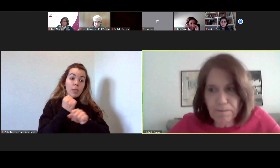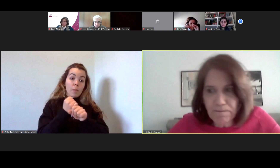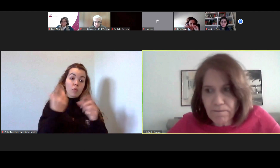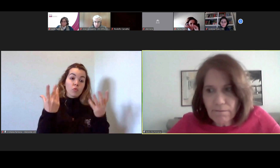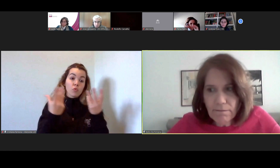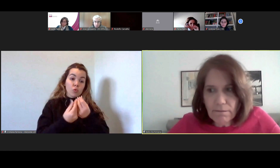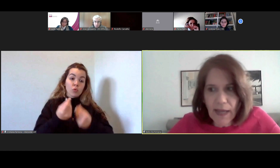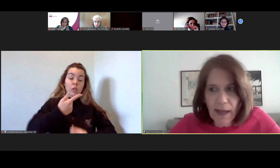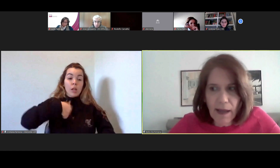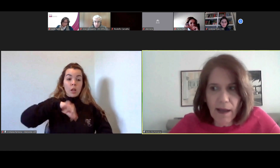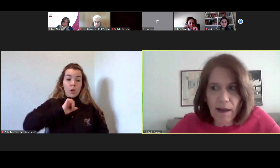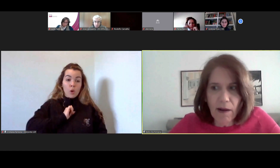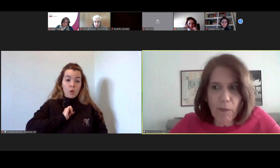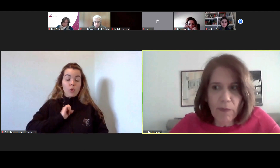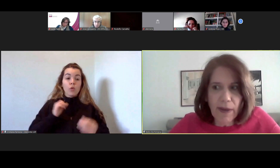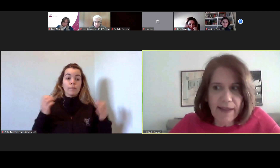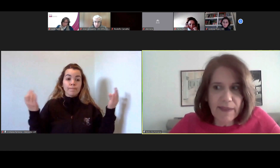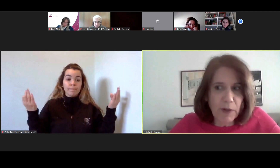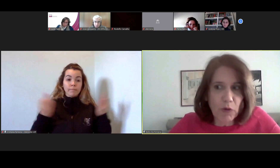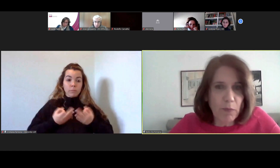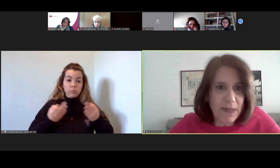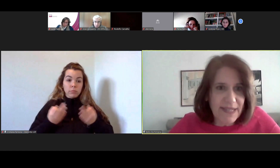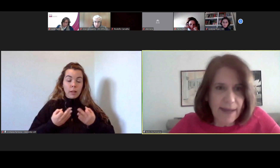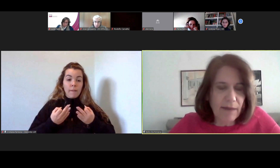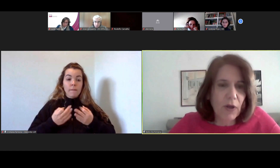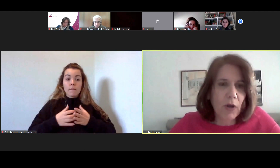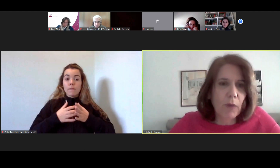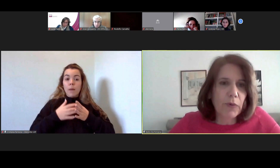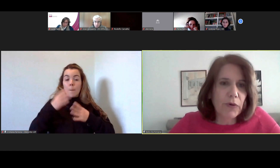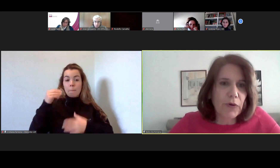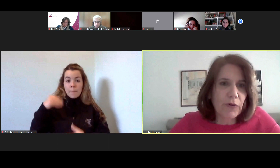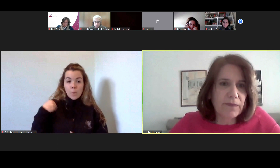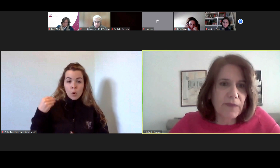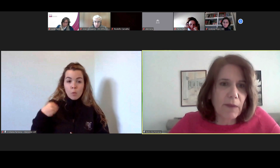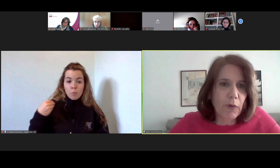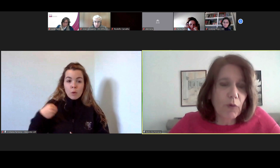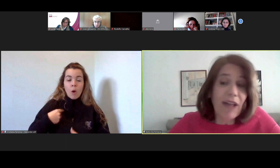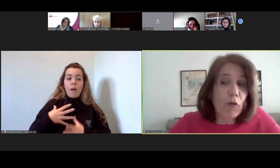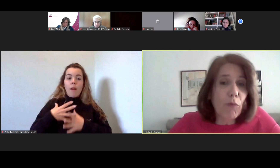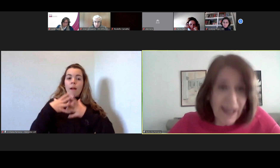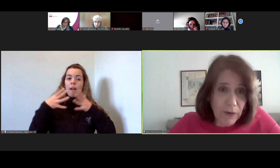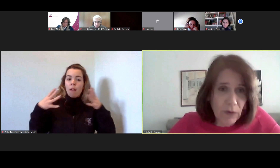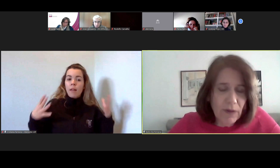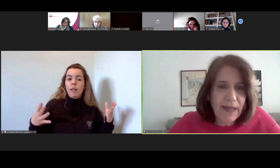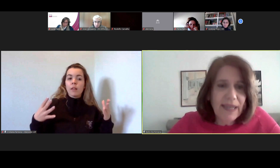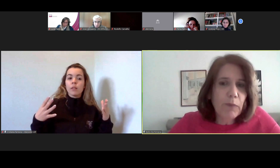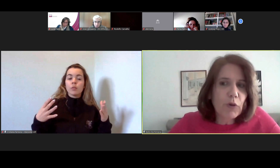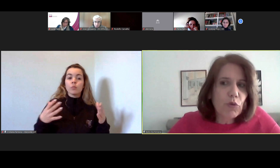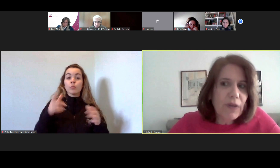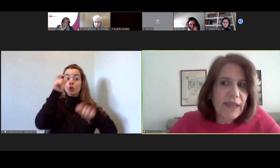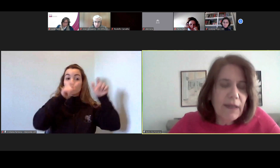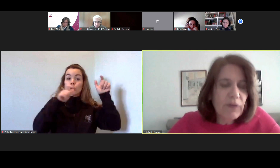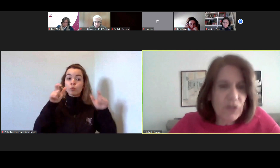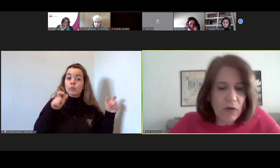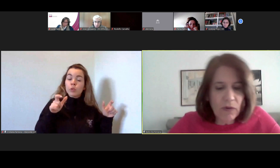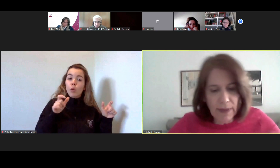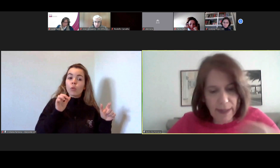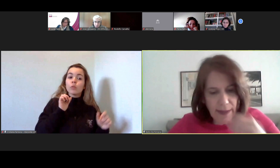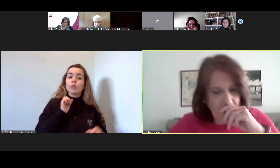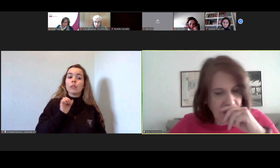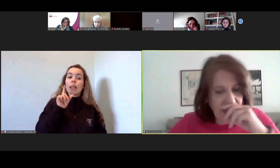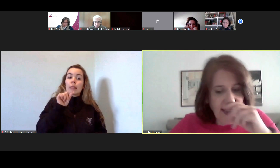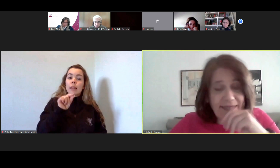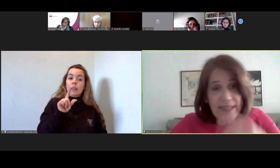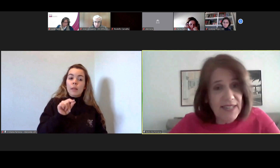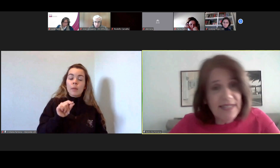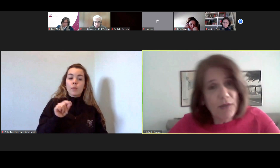grande preocupação por o lado humano e por tudo aquilo que é